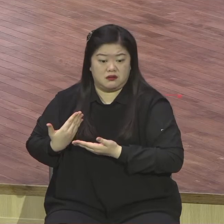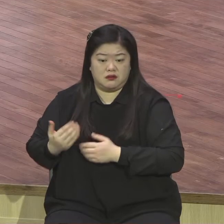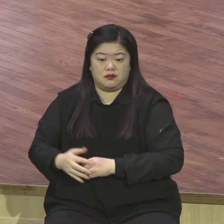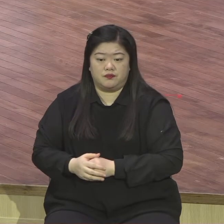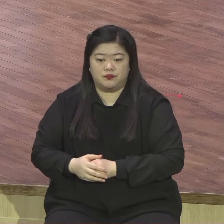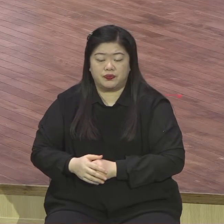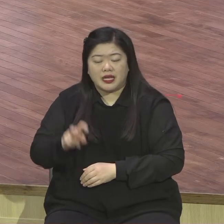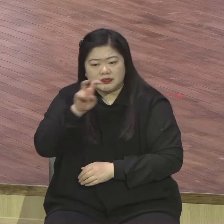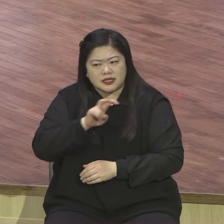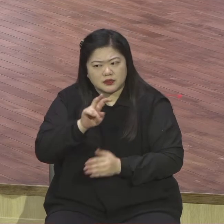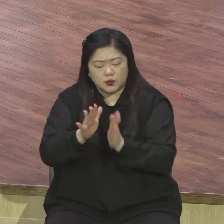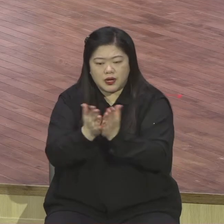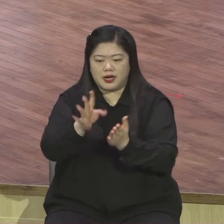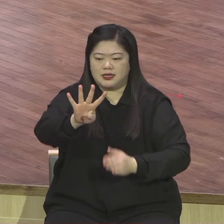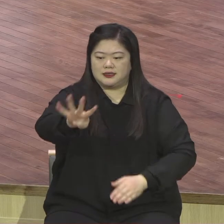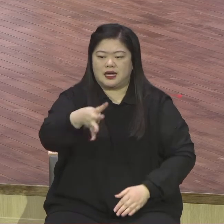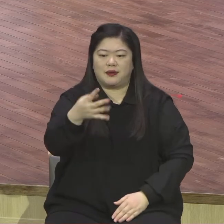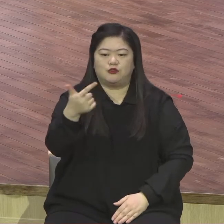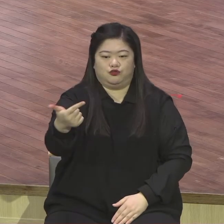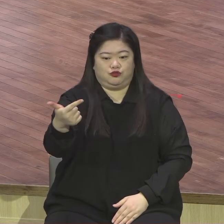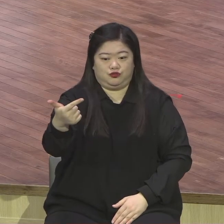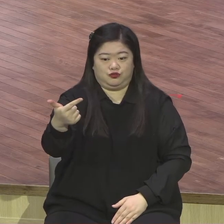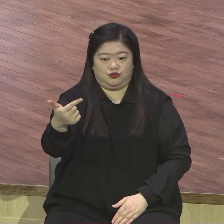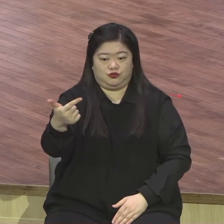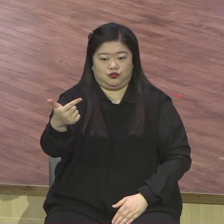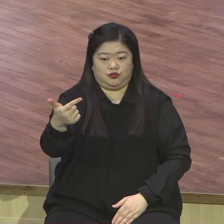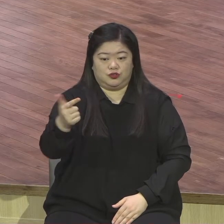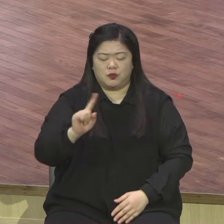406장입니다 고난 내 영혼 편히 실 것과